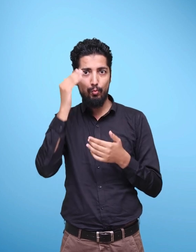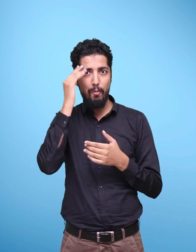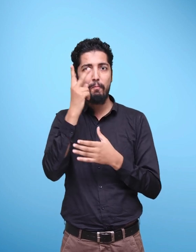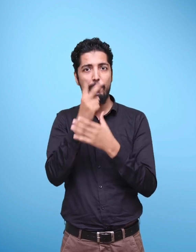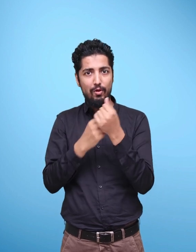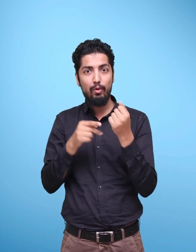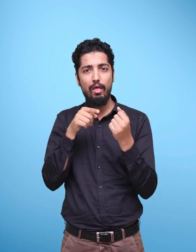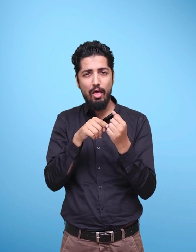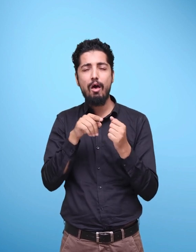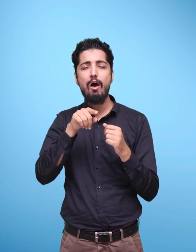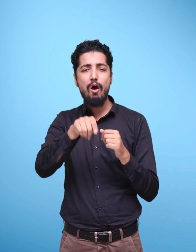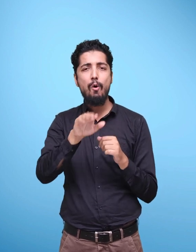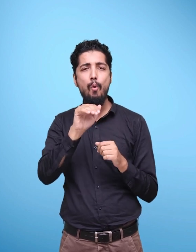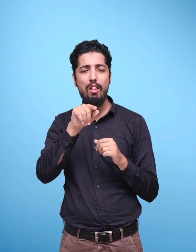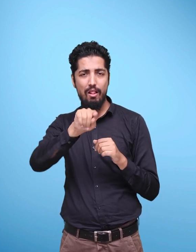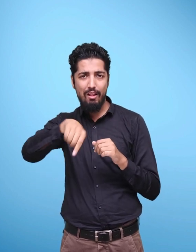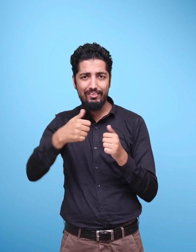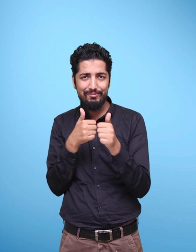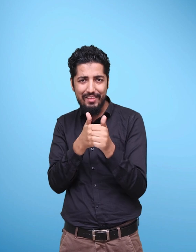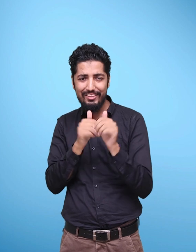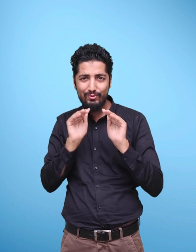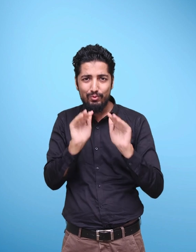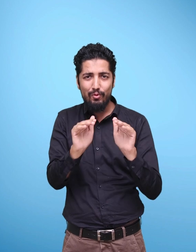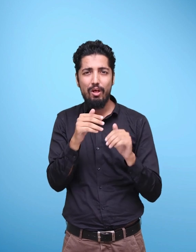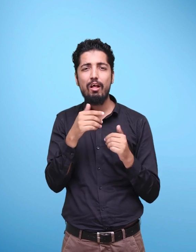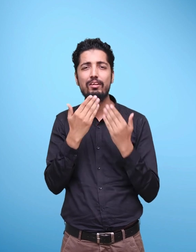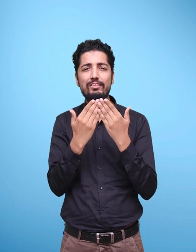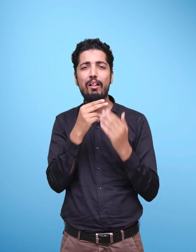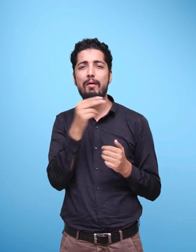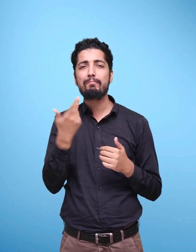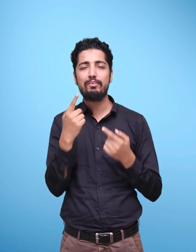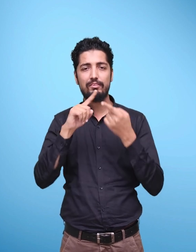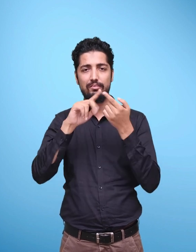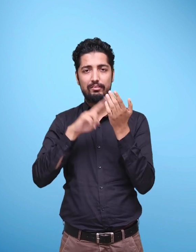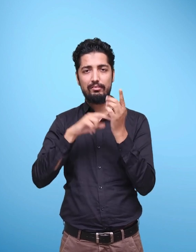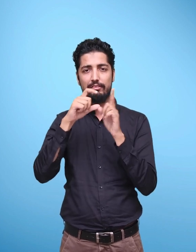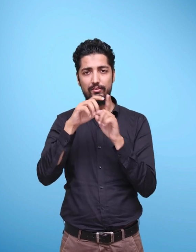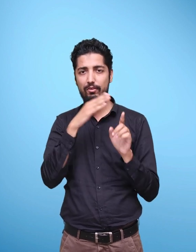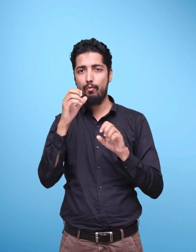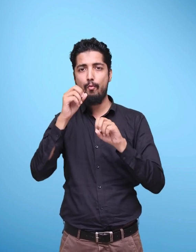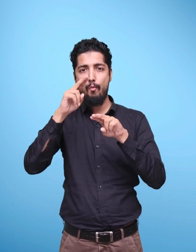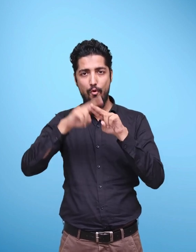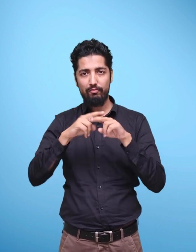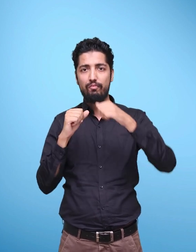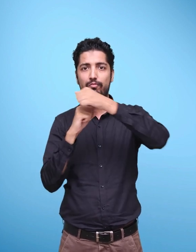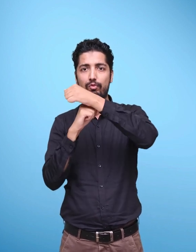vocabulary and oral expression skills by the end of foundational stage.